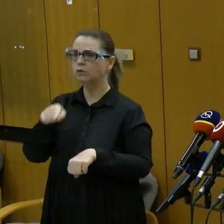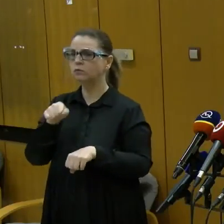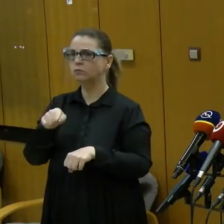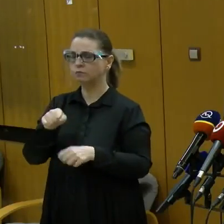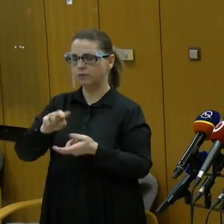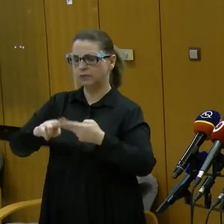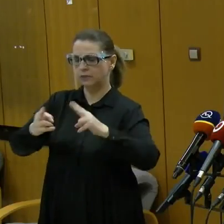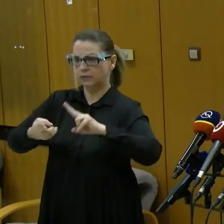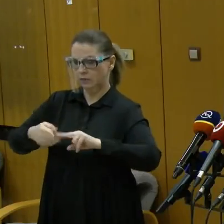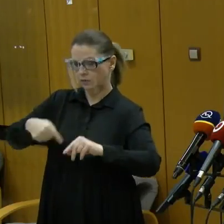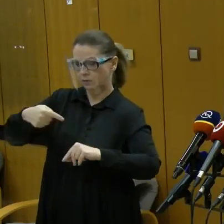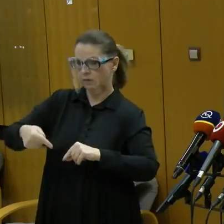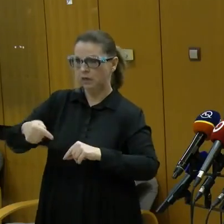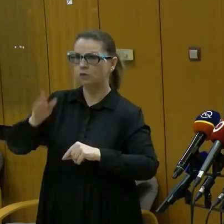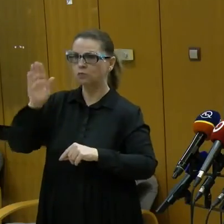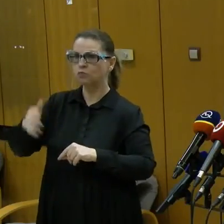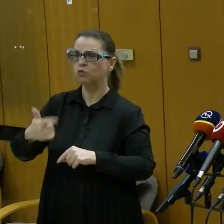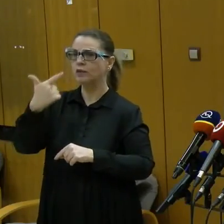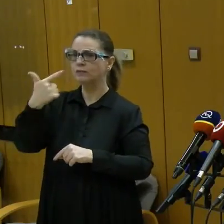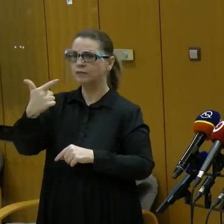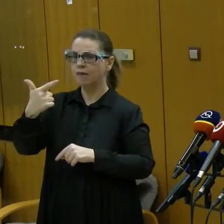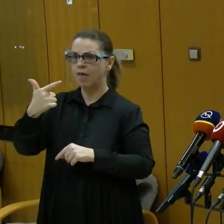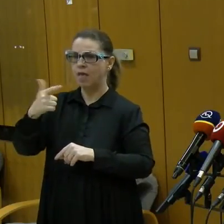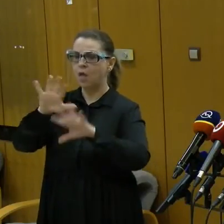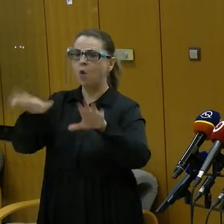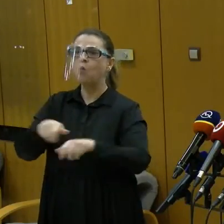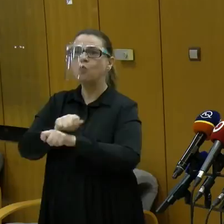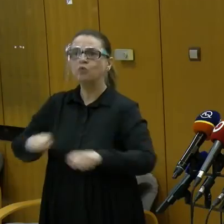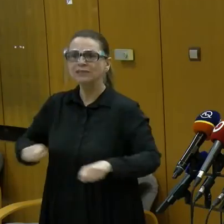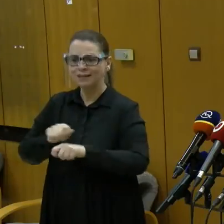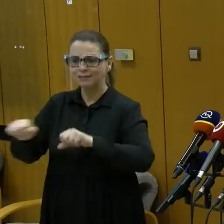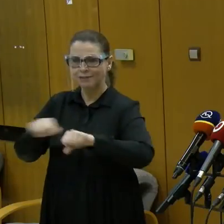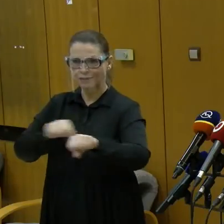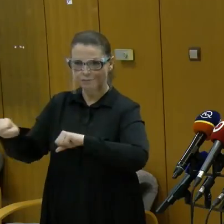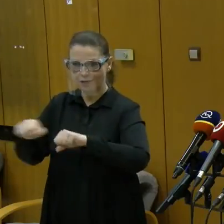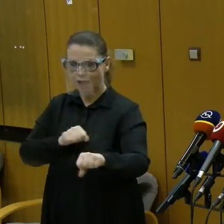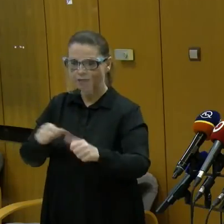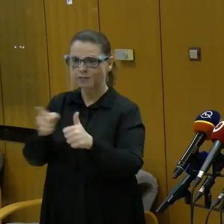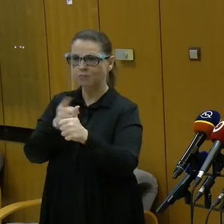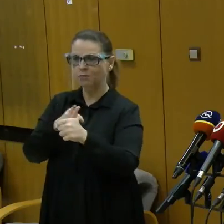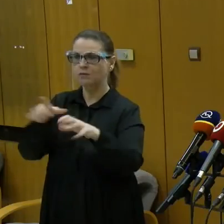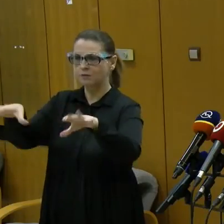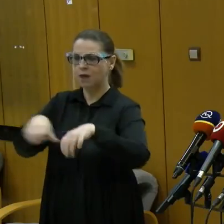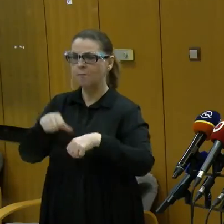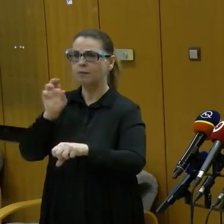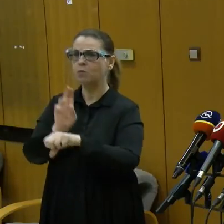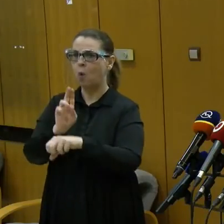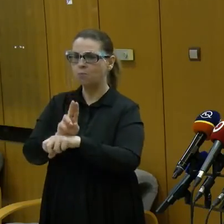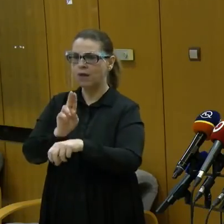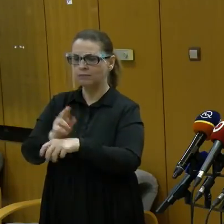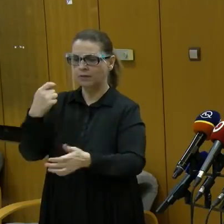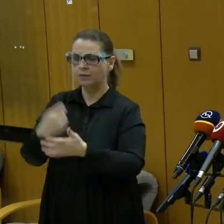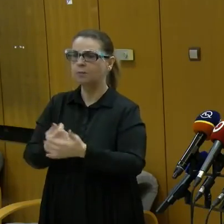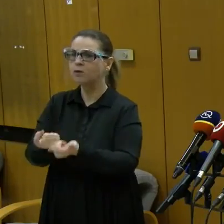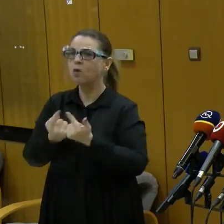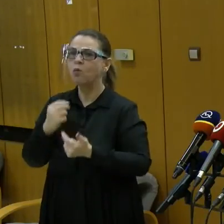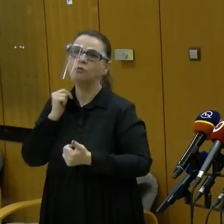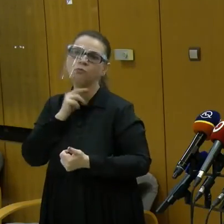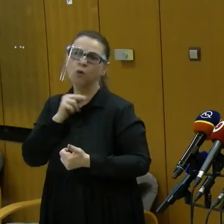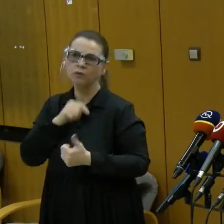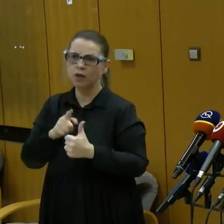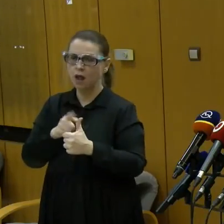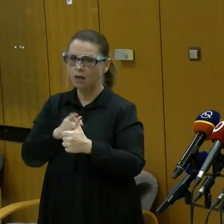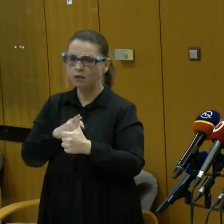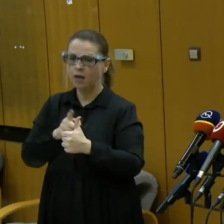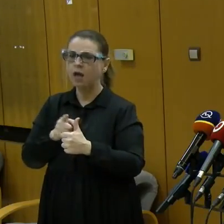v stredu o dve uznesenia vlády. Prvým uznesením vlády sa príjmú opatrenia, ktoré budú platiť od pondelku. Tie budú